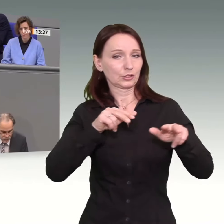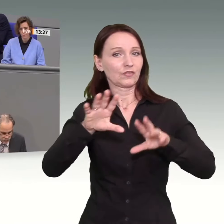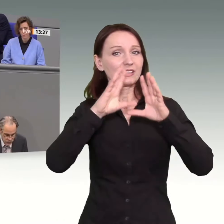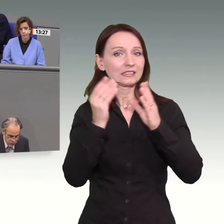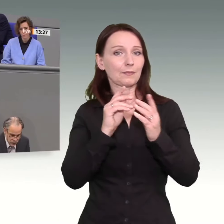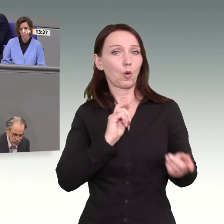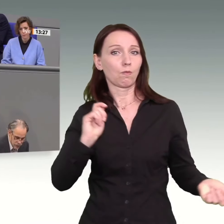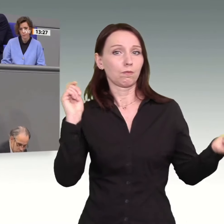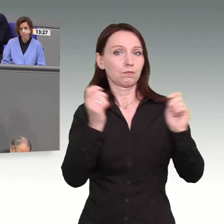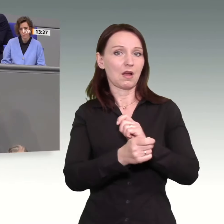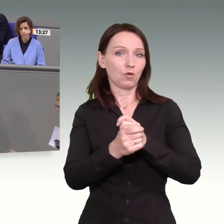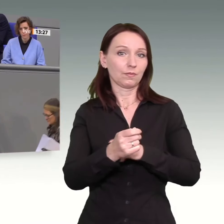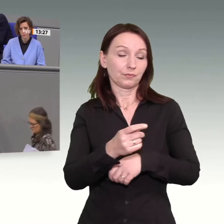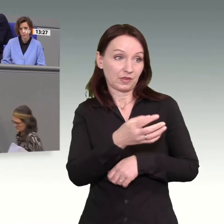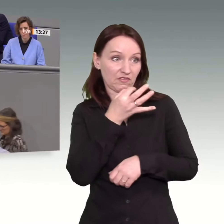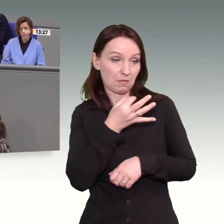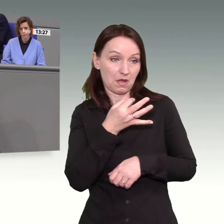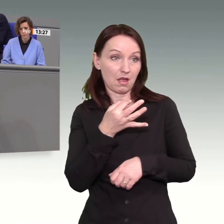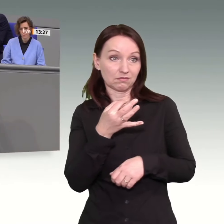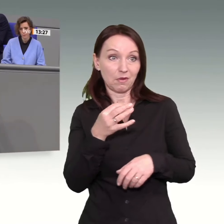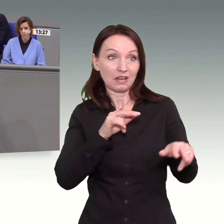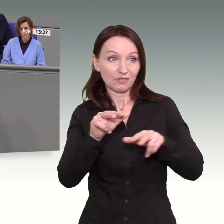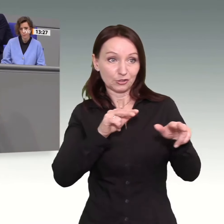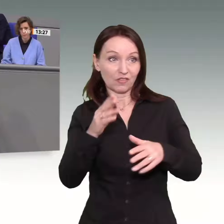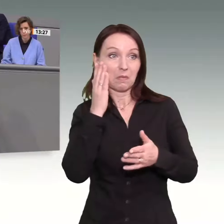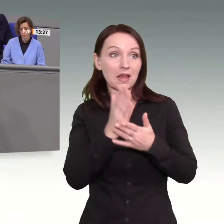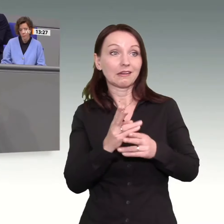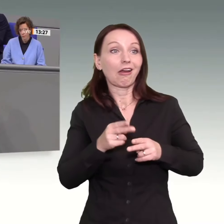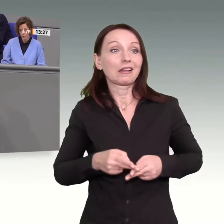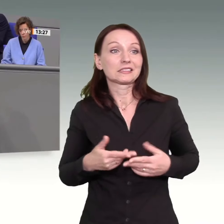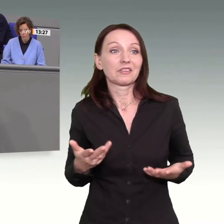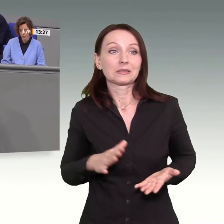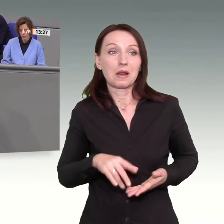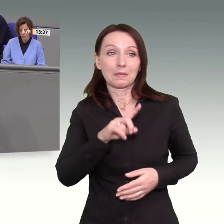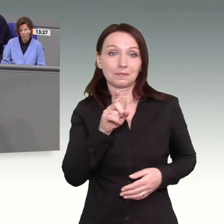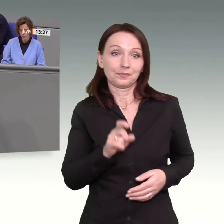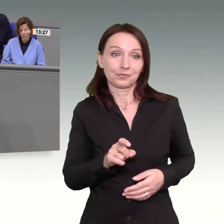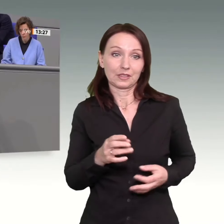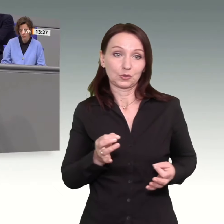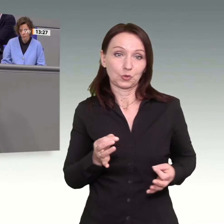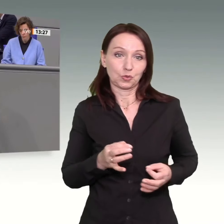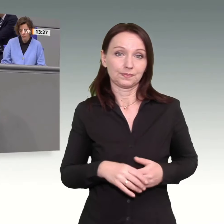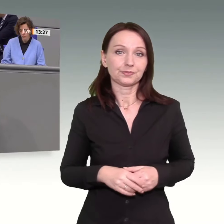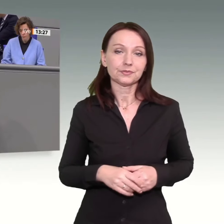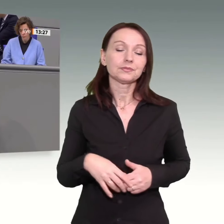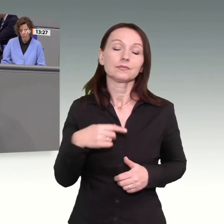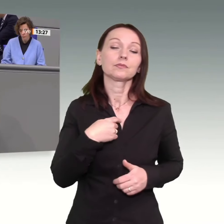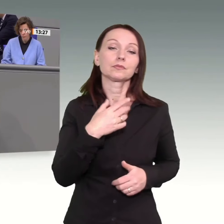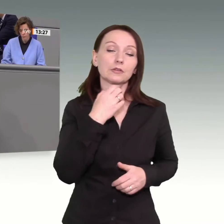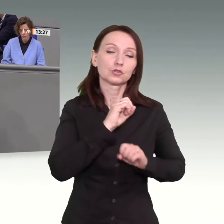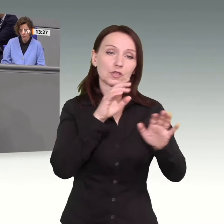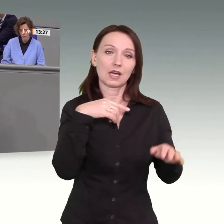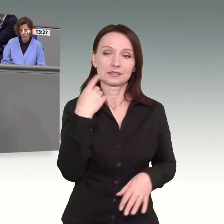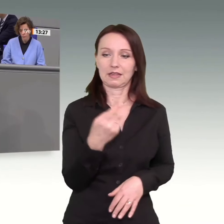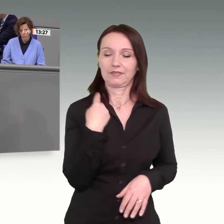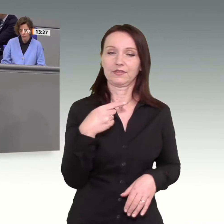mich fragen, auch um das, was am Ende davon übrig bleibt. Zunächst will ich aber auch einmal deutlich sagen, wo wir als Union in der Frage der sozial